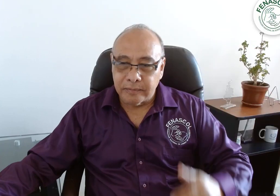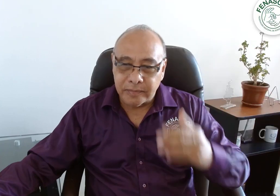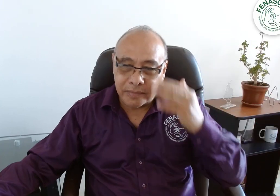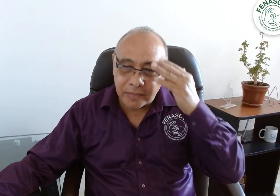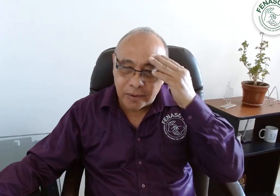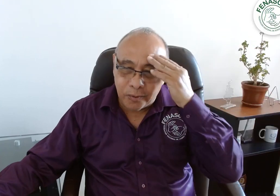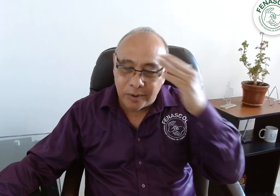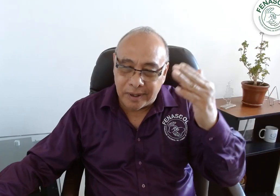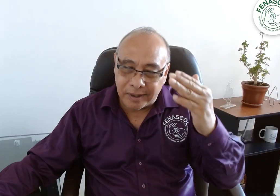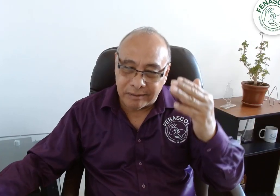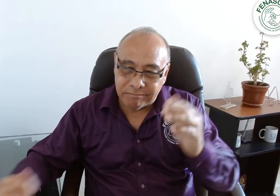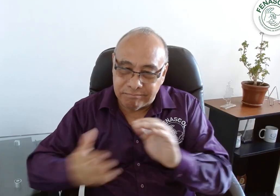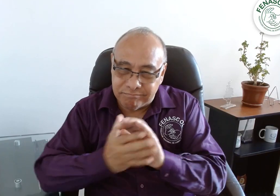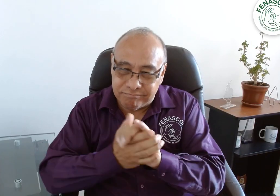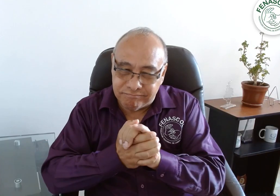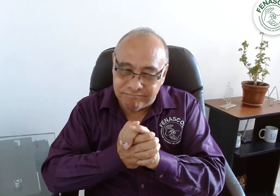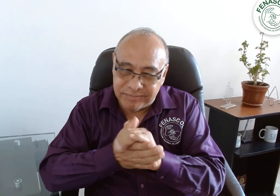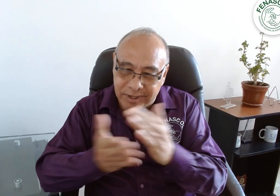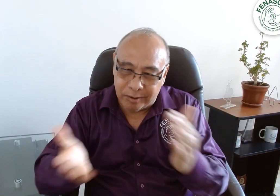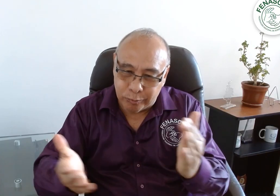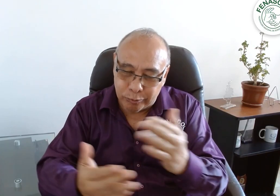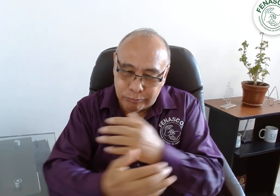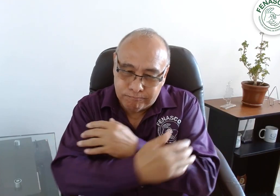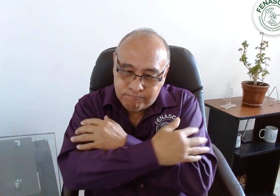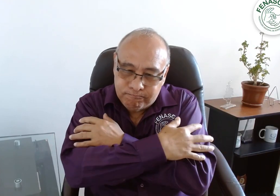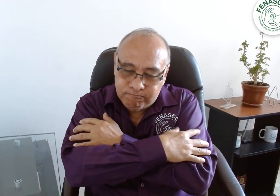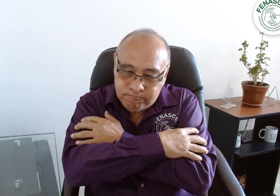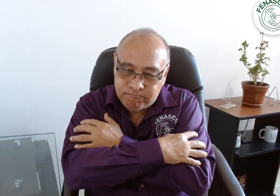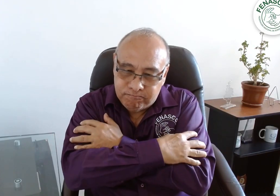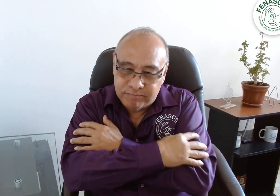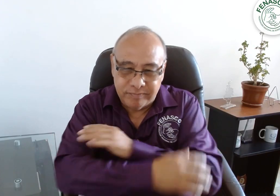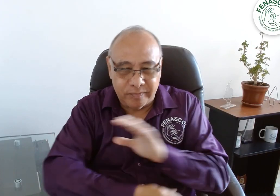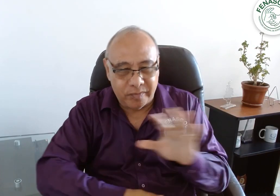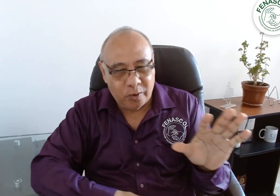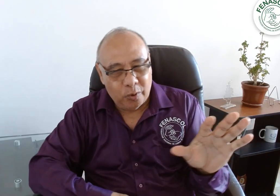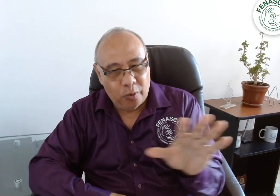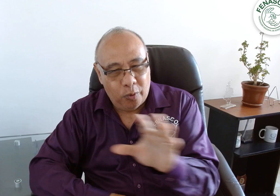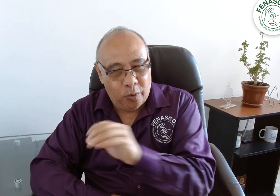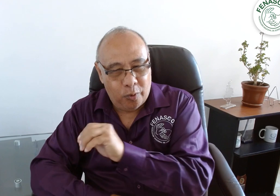Un saludo fraternal a las hermanas del Colegio de Nuestra Señora de la Sabiduría.